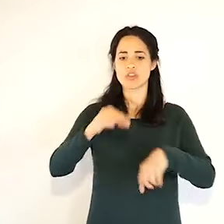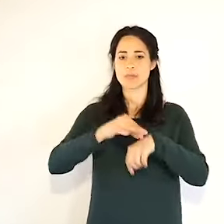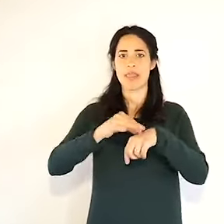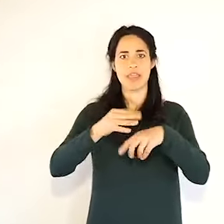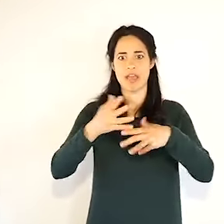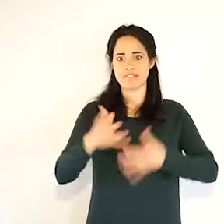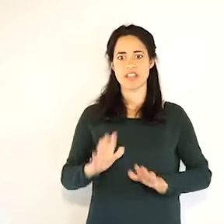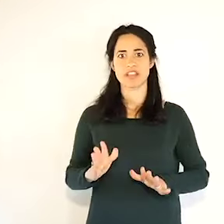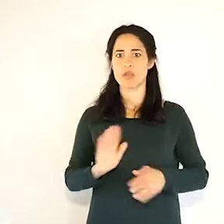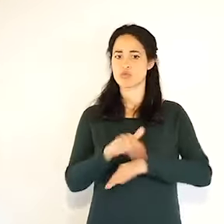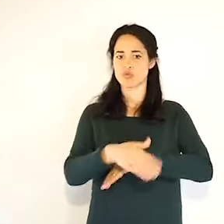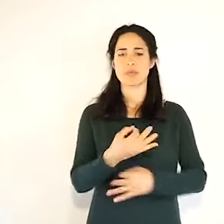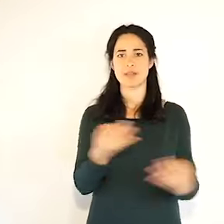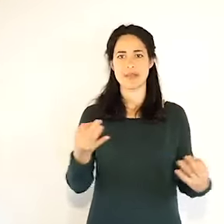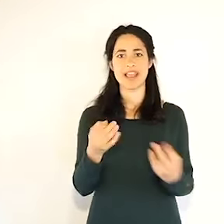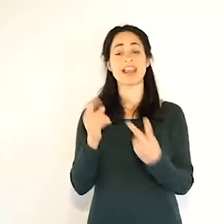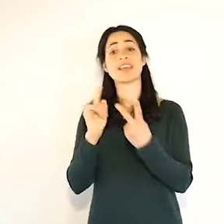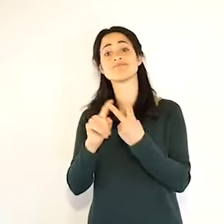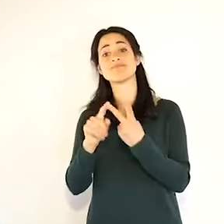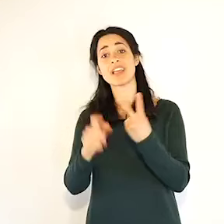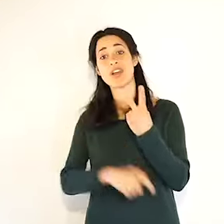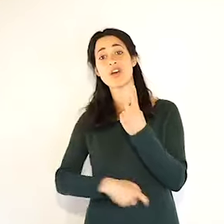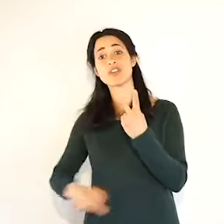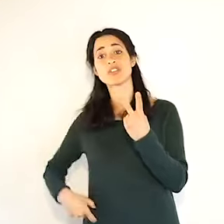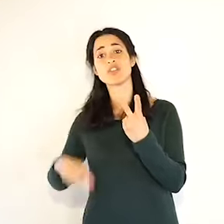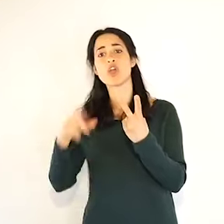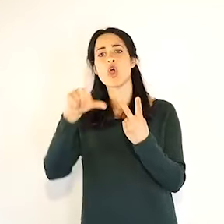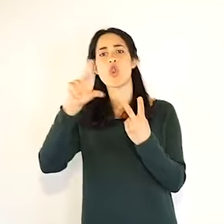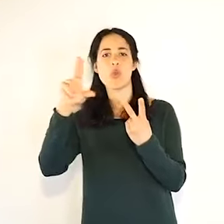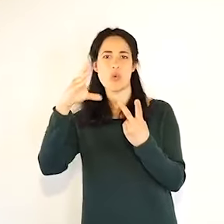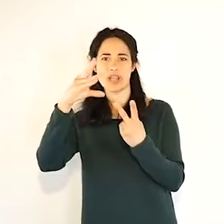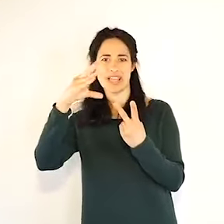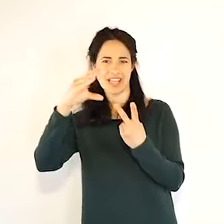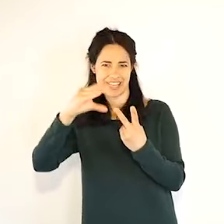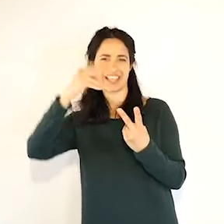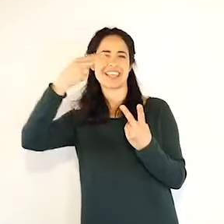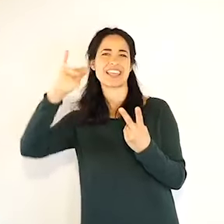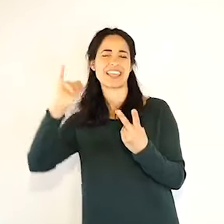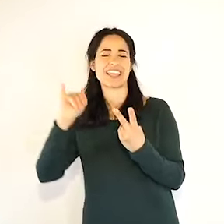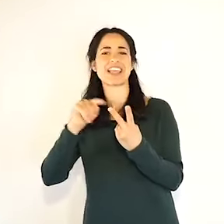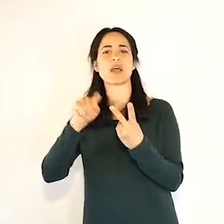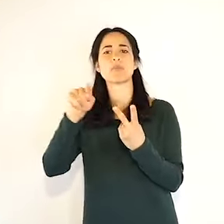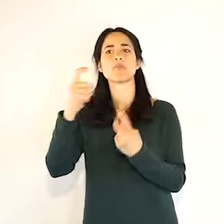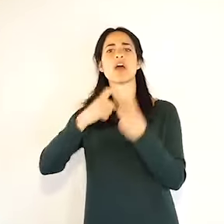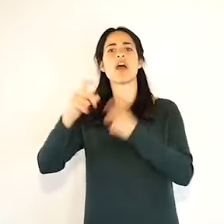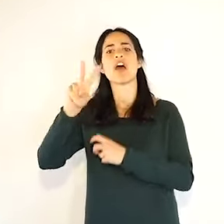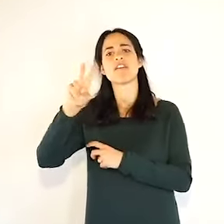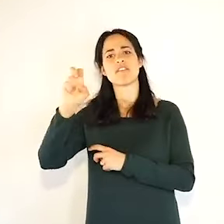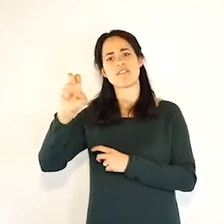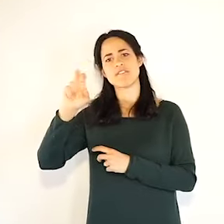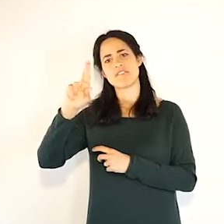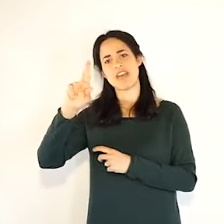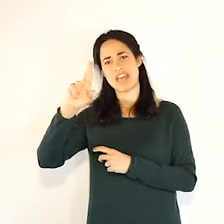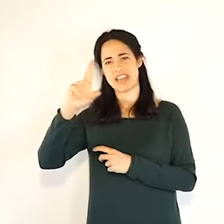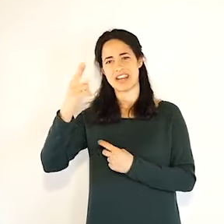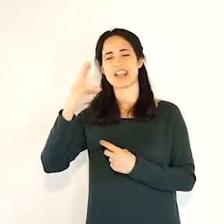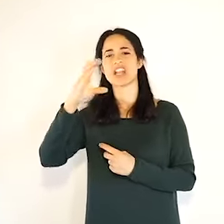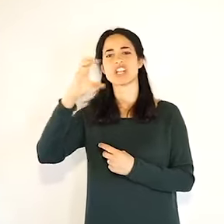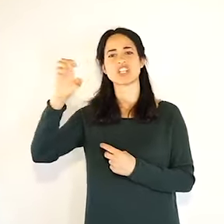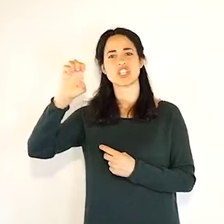e l'altro che saluto anche egli è Luigi Lucchi di Berceto che